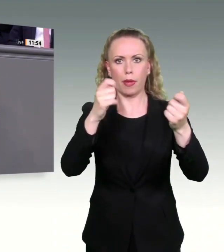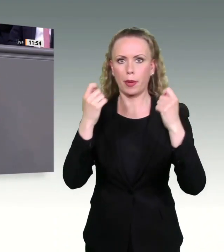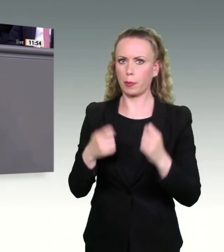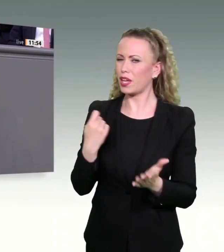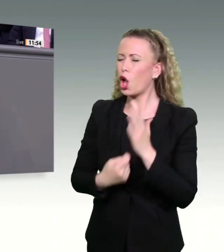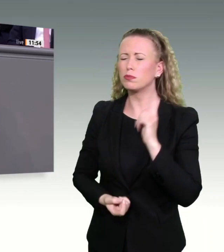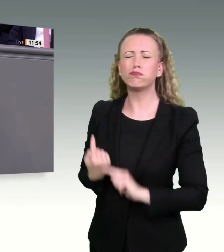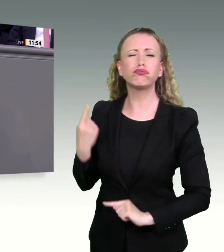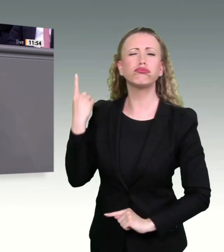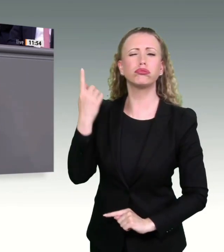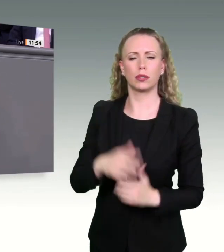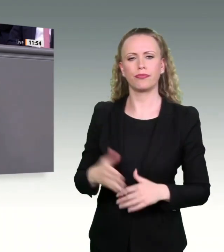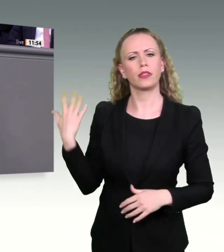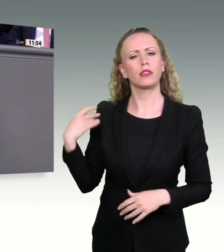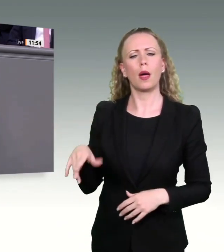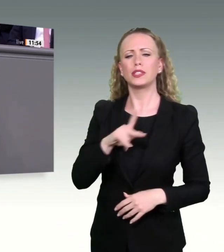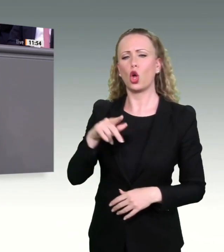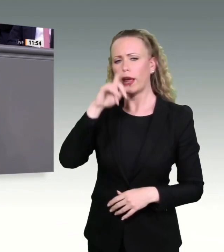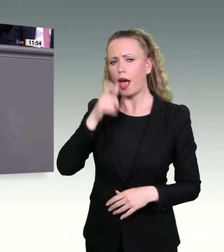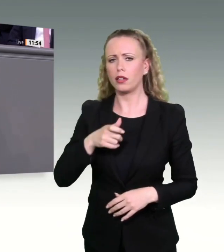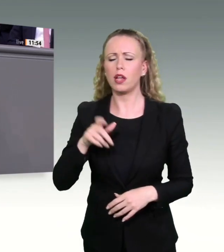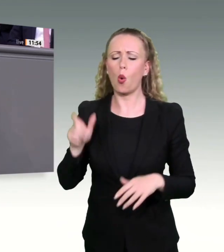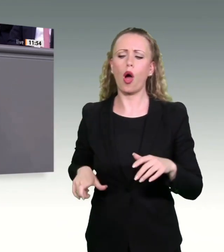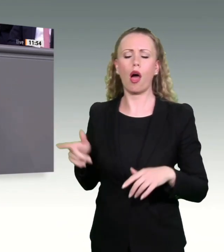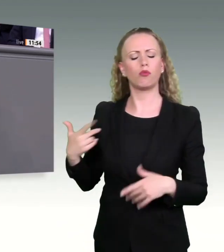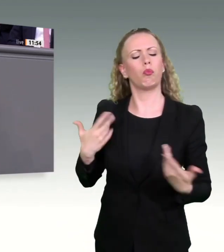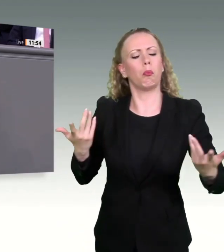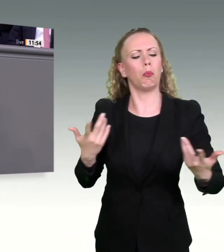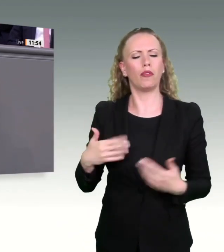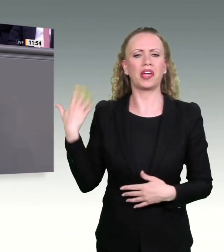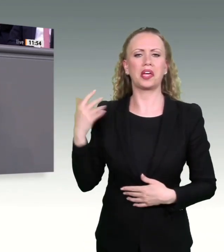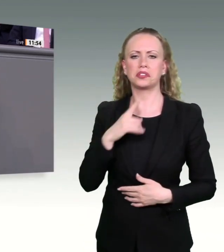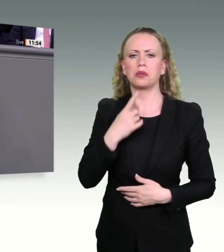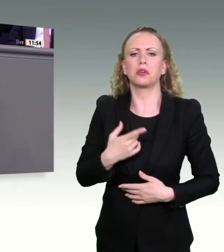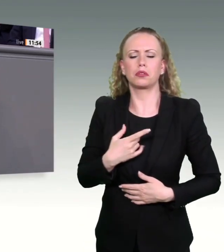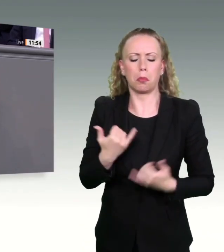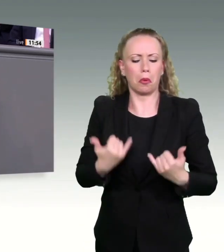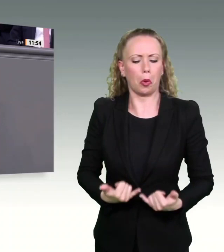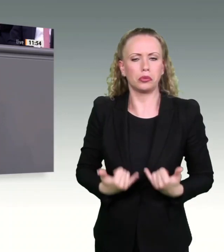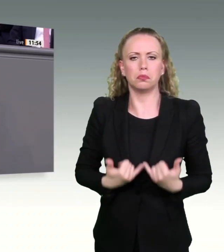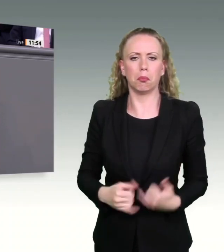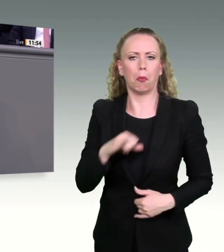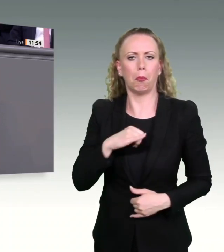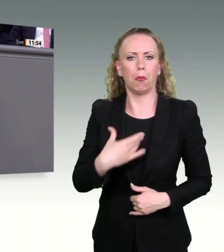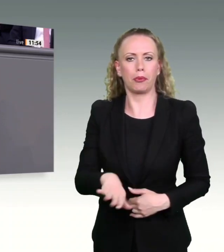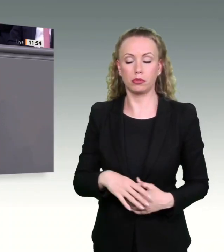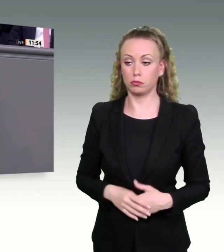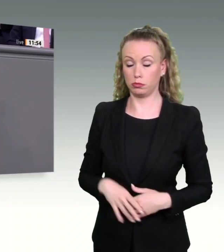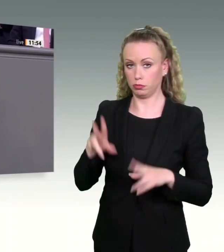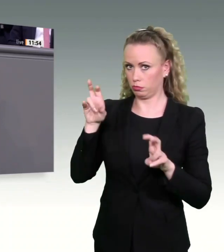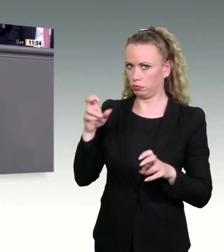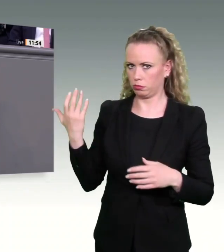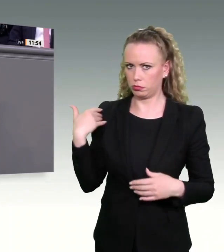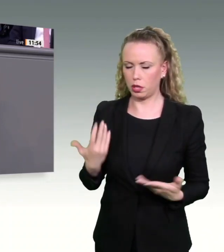Frei nach Konrad Adenauer. Was interessiert mich mein Geschwätz von gestern? Nur mit dem großen Unterschied, dass der sich mit wirklichen Problemen